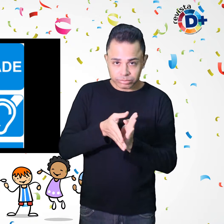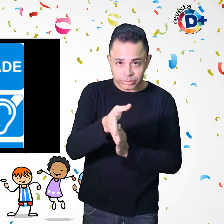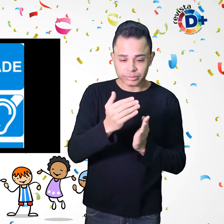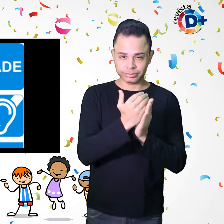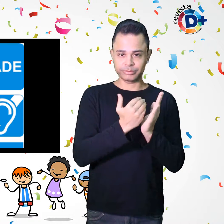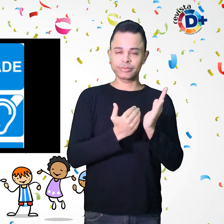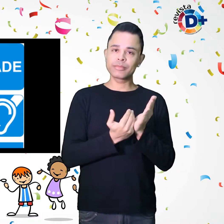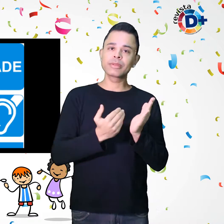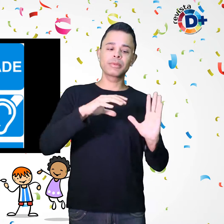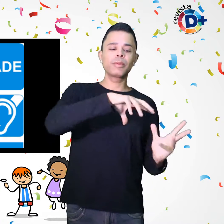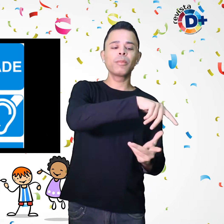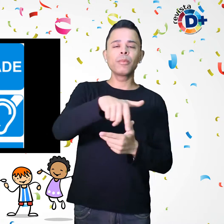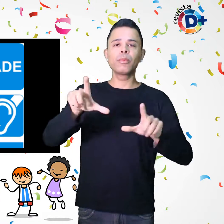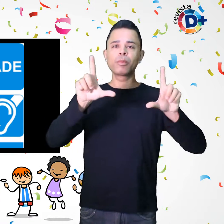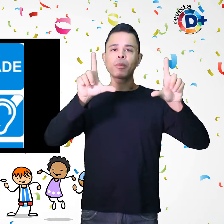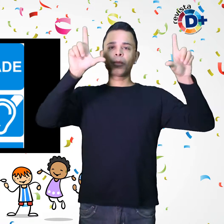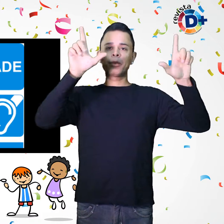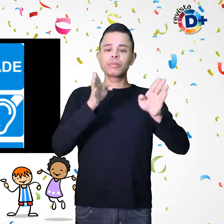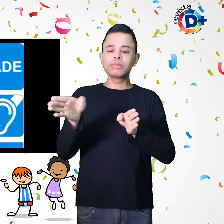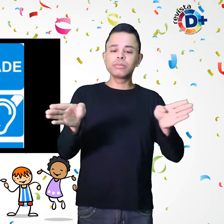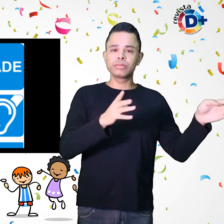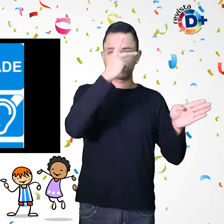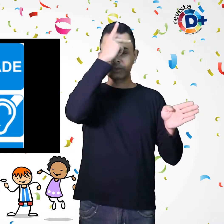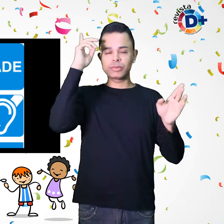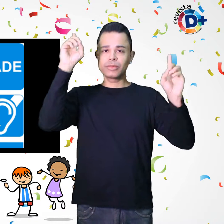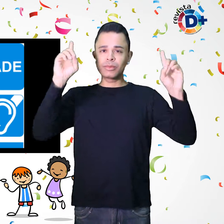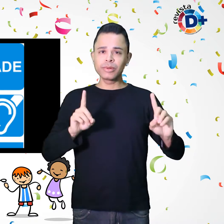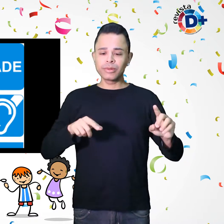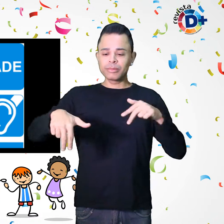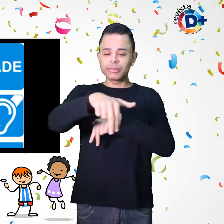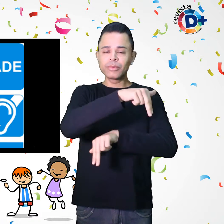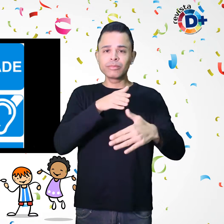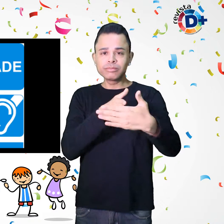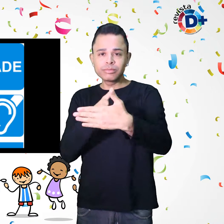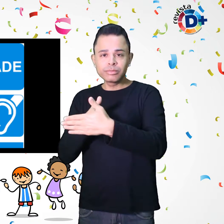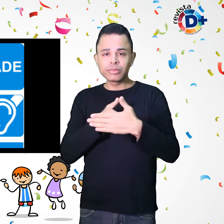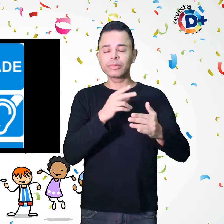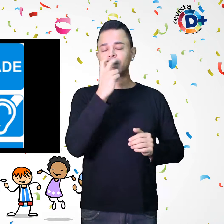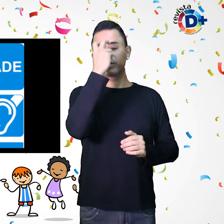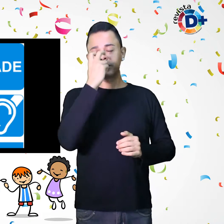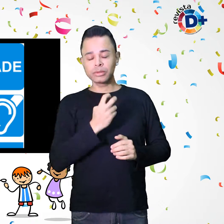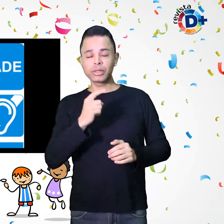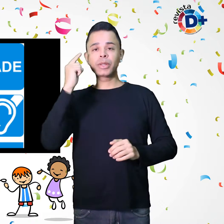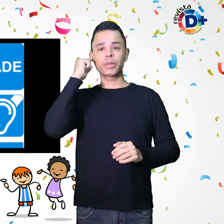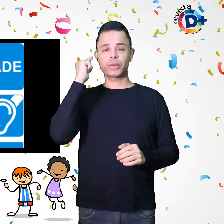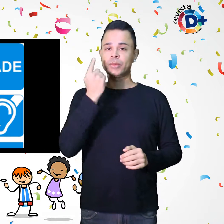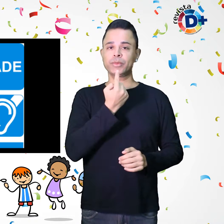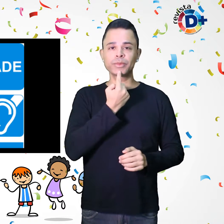acesso a pessoas com mobilidade reduzida, cegos e surdos. Seguindo as normas